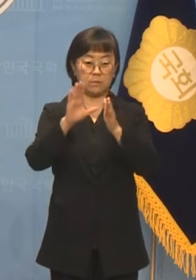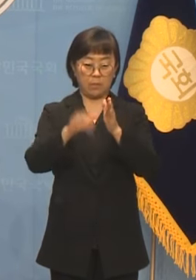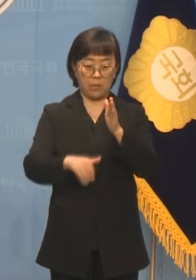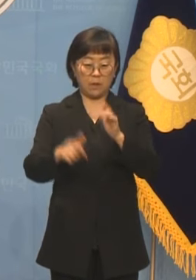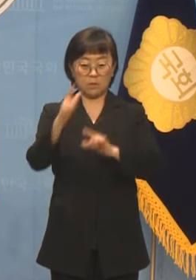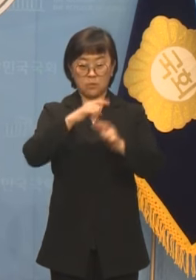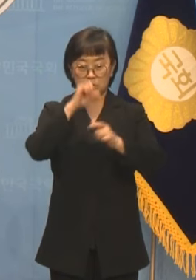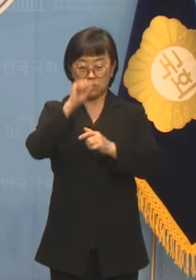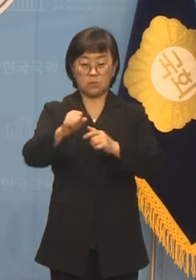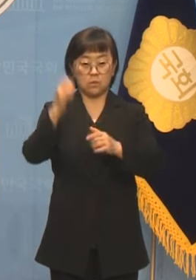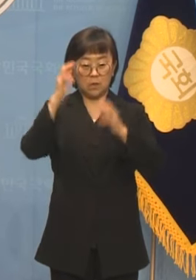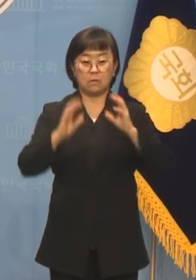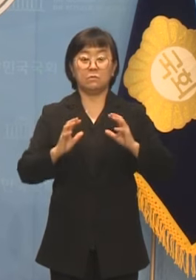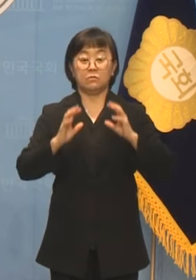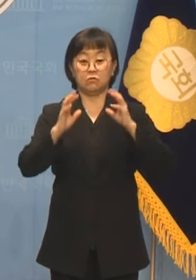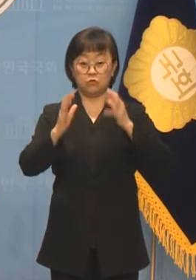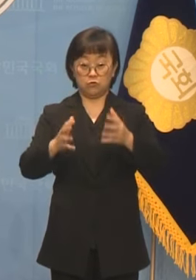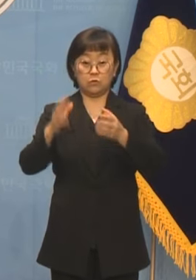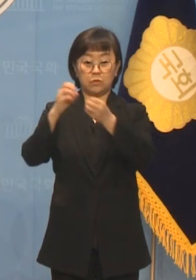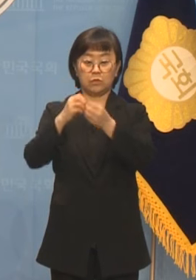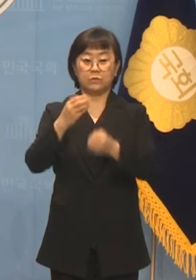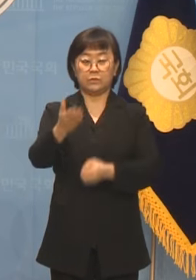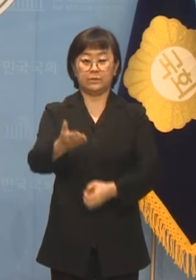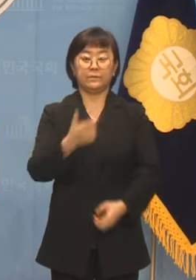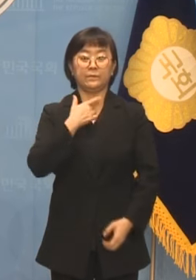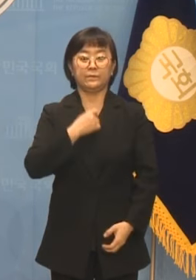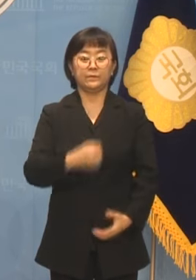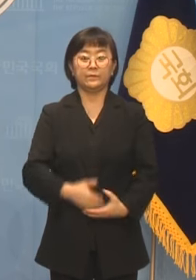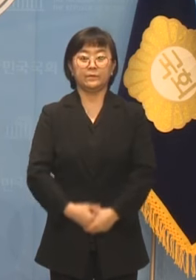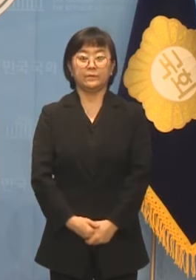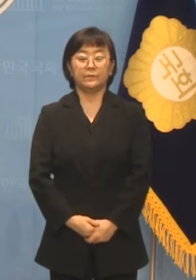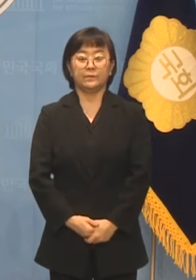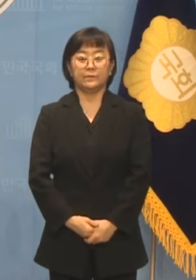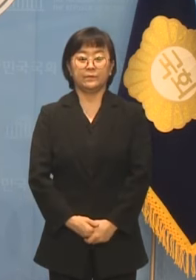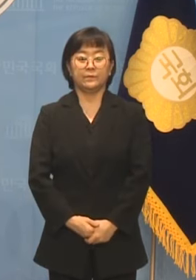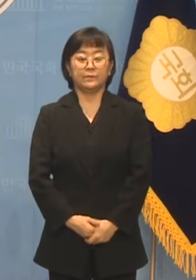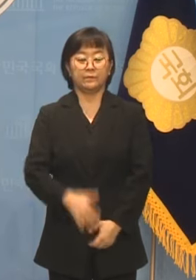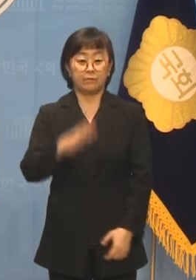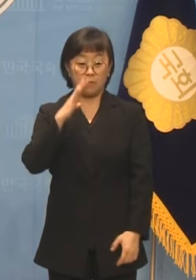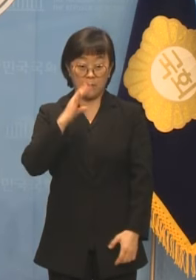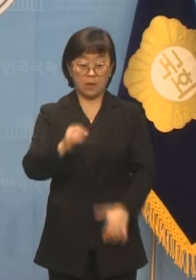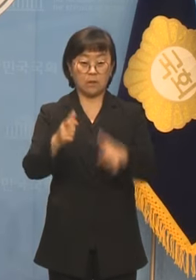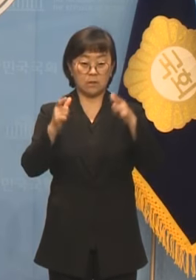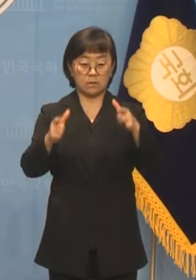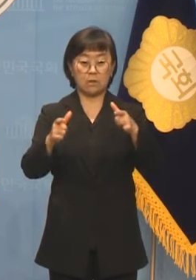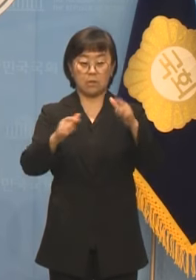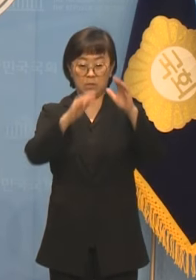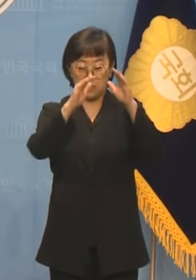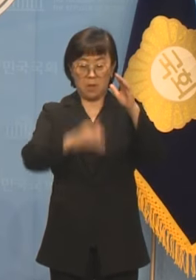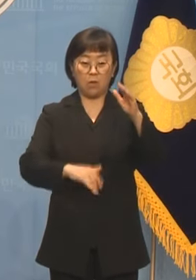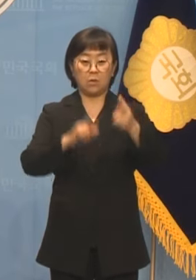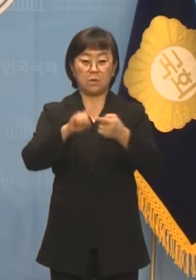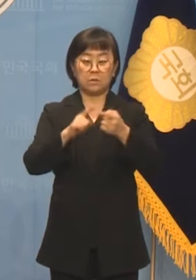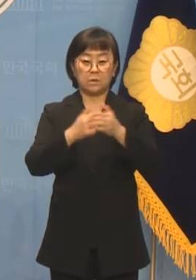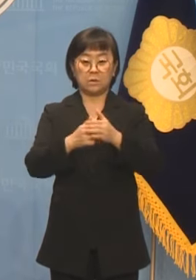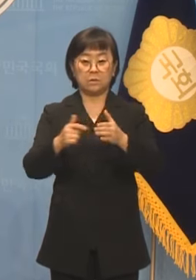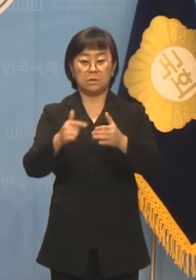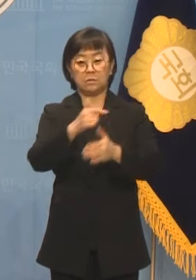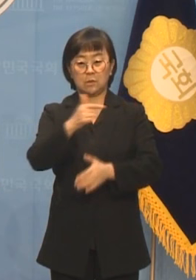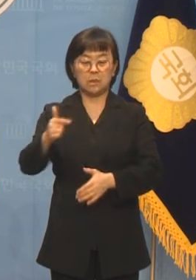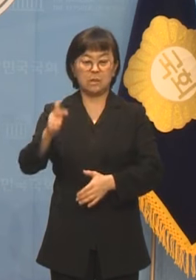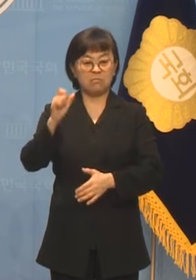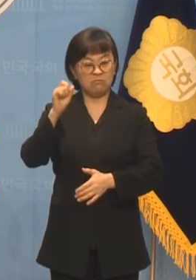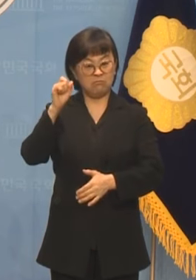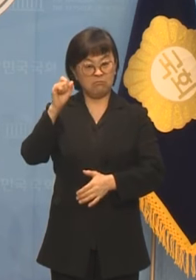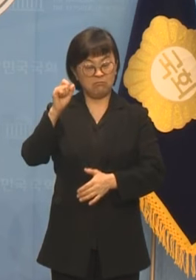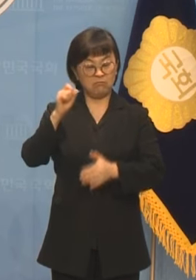더 나은 대한민국을 물려주고 싶습니다 당연한 지역 현안 사업을 들먹이며 대단한 것인